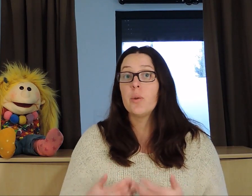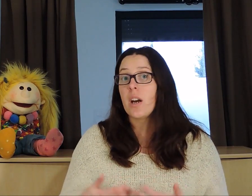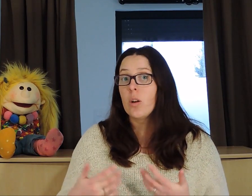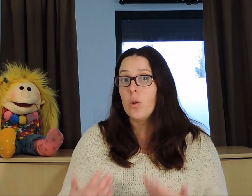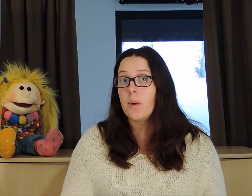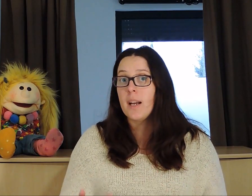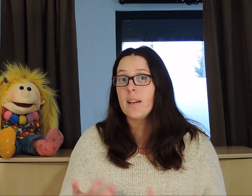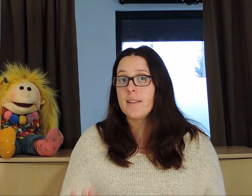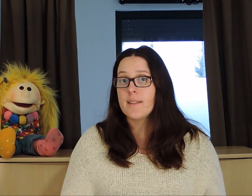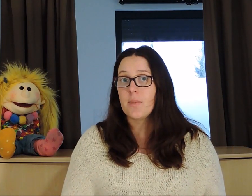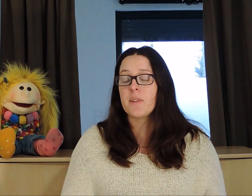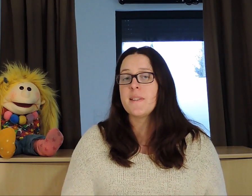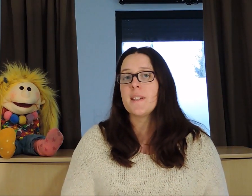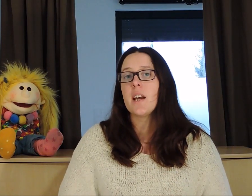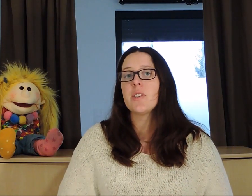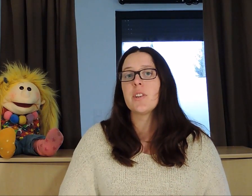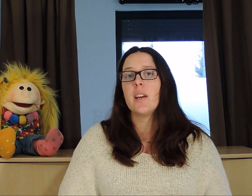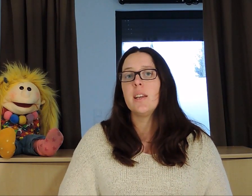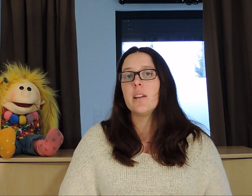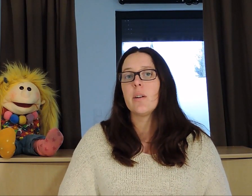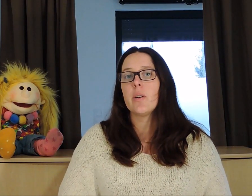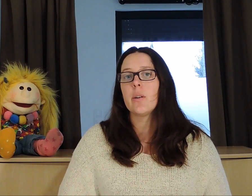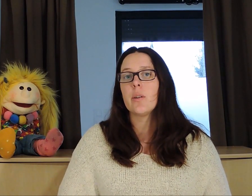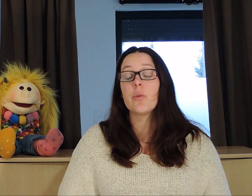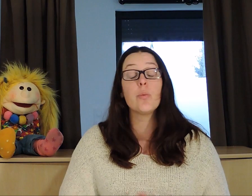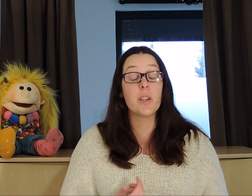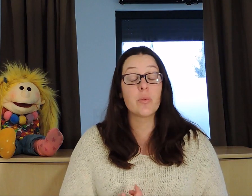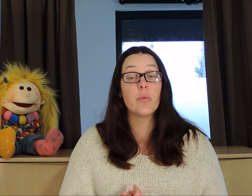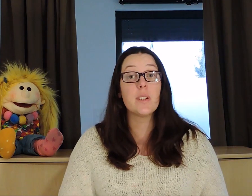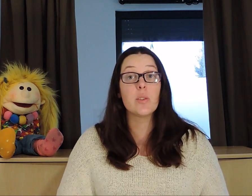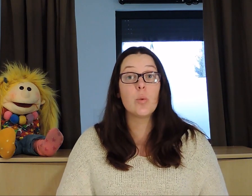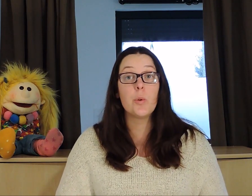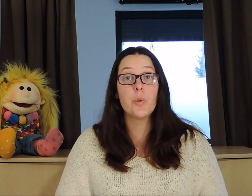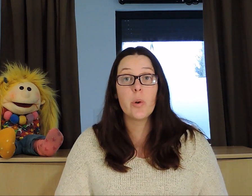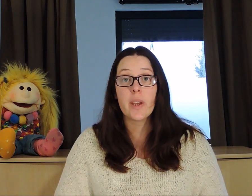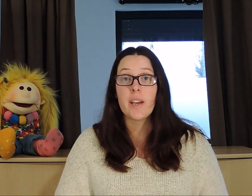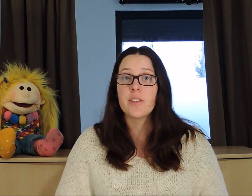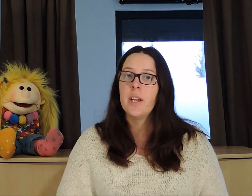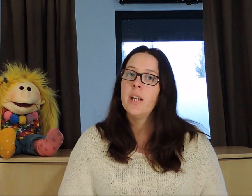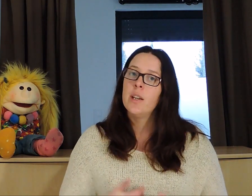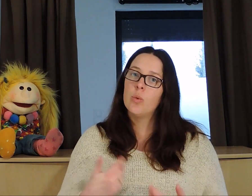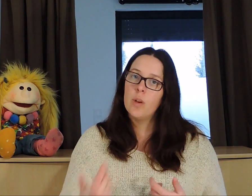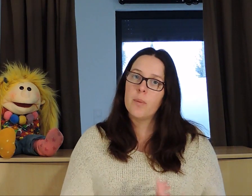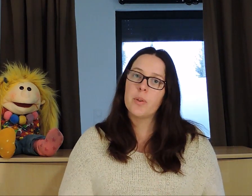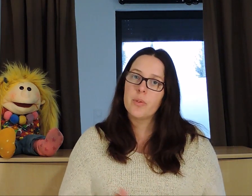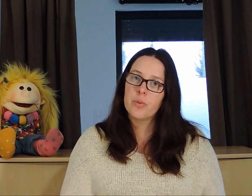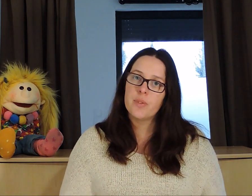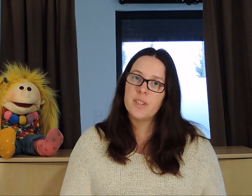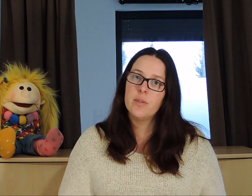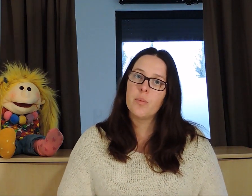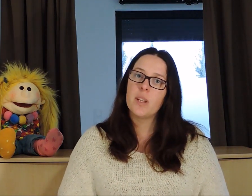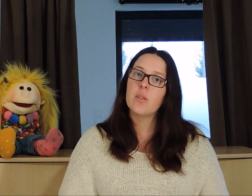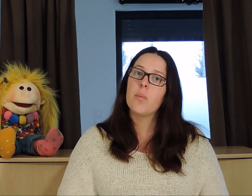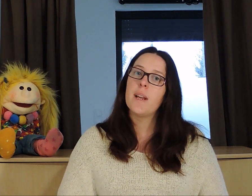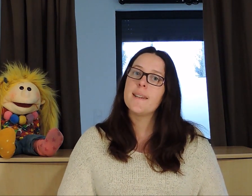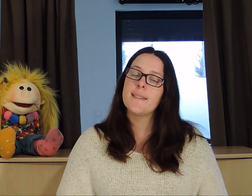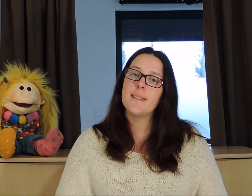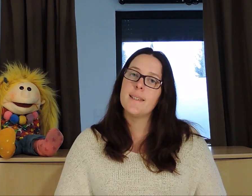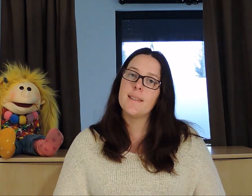retard global des apprentissages. Et bien souvent des troubles du langage. D'où l'importance aussi de mettre en place des